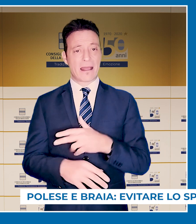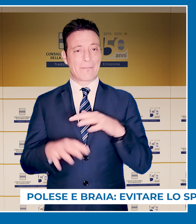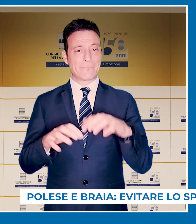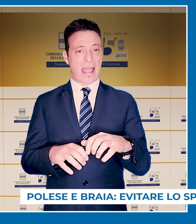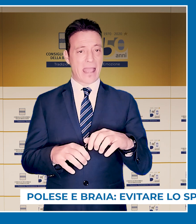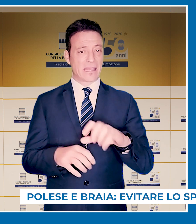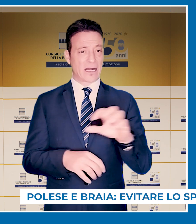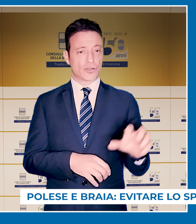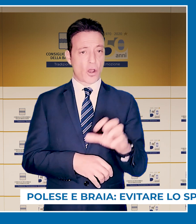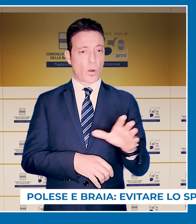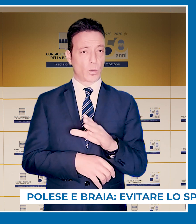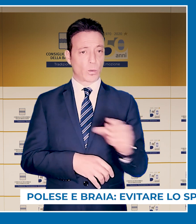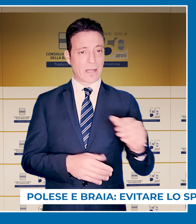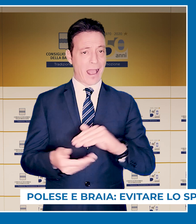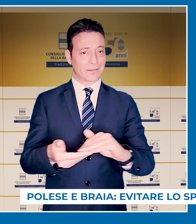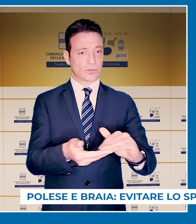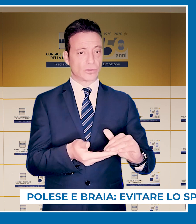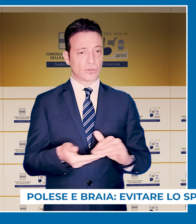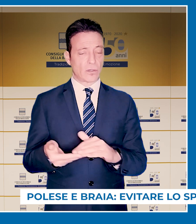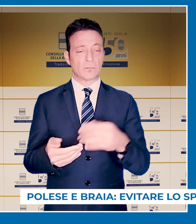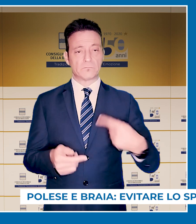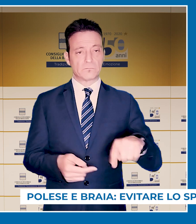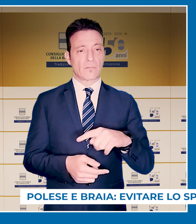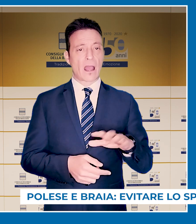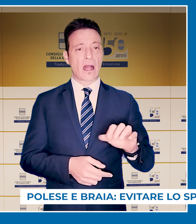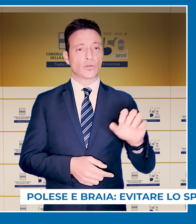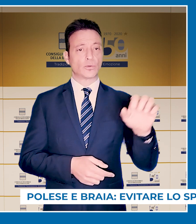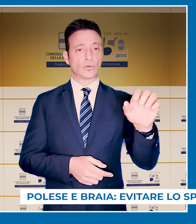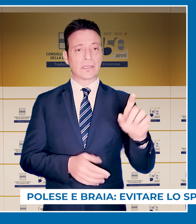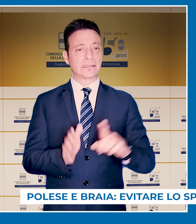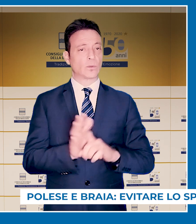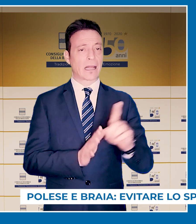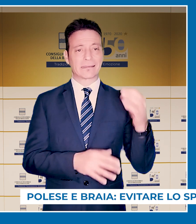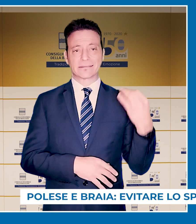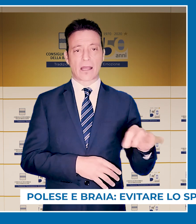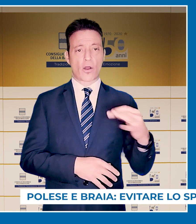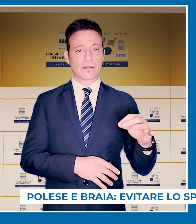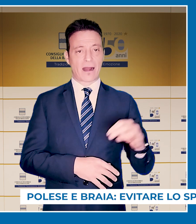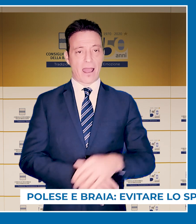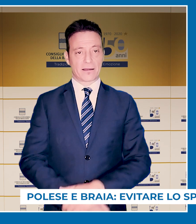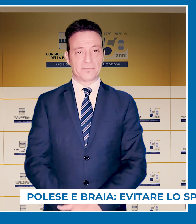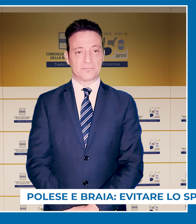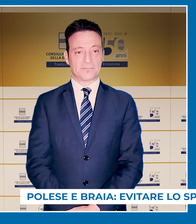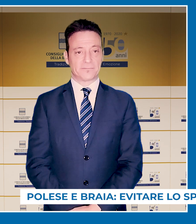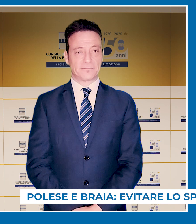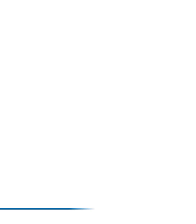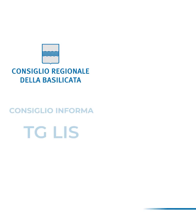associazioni di tutta la regione, stiamo raggiungendo risultati straordinari.